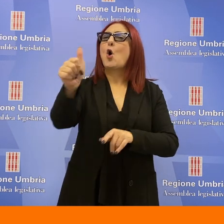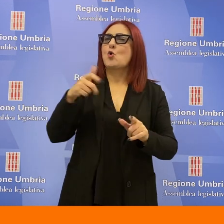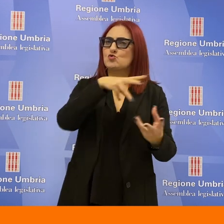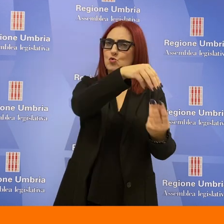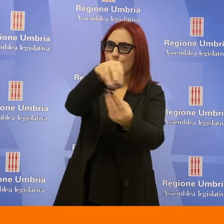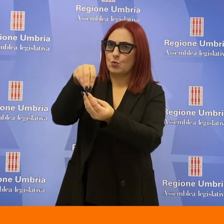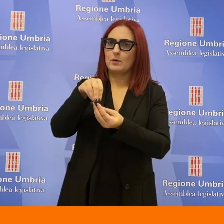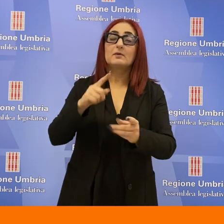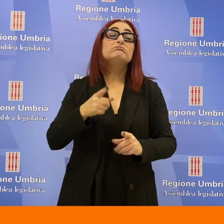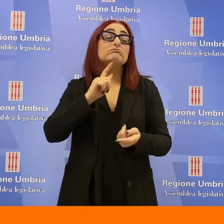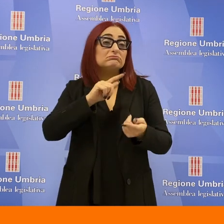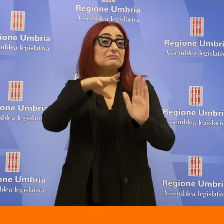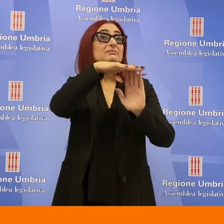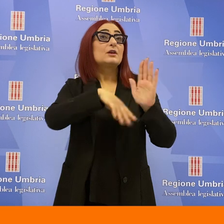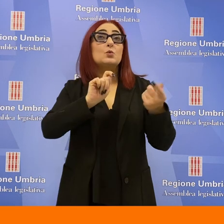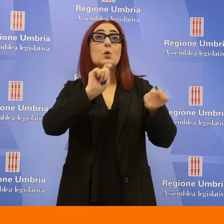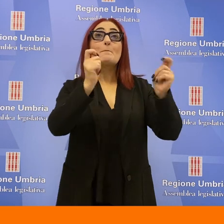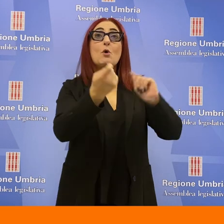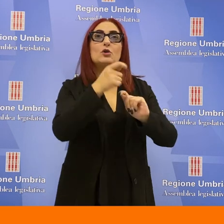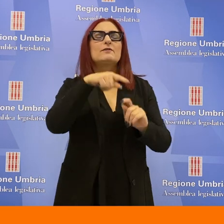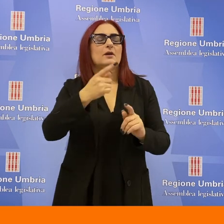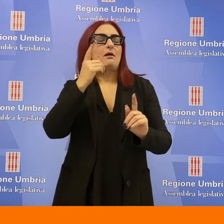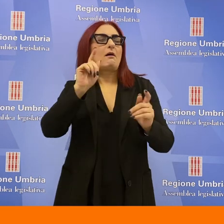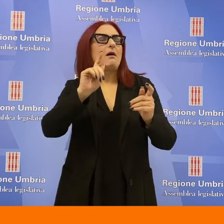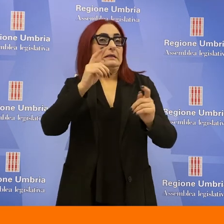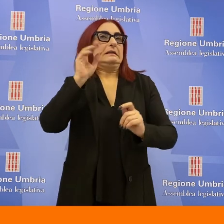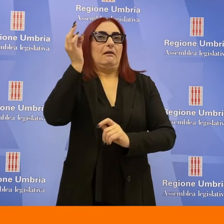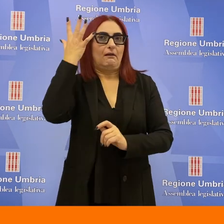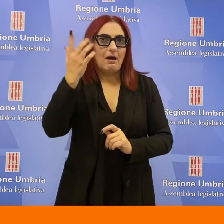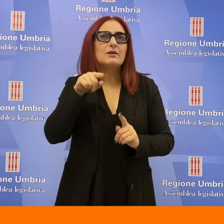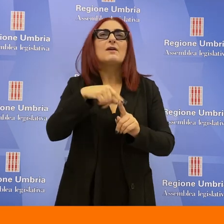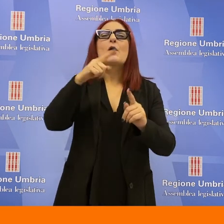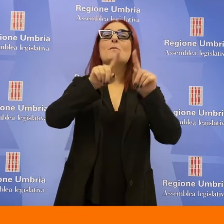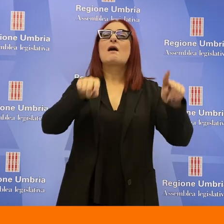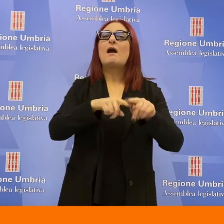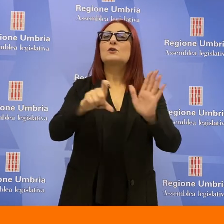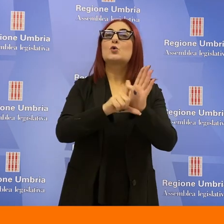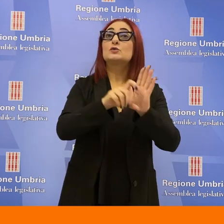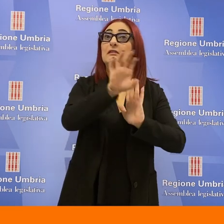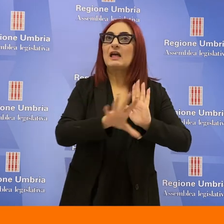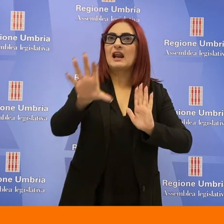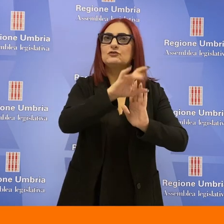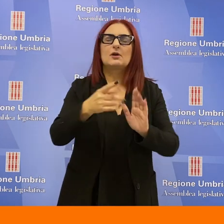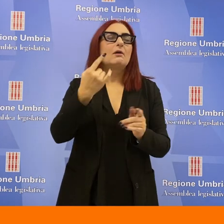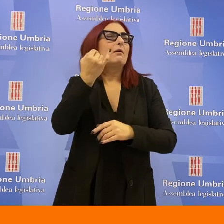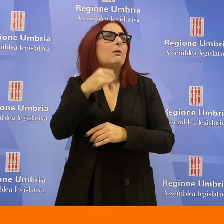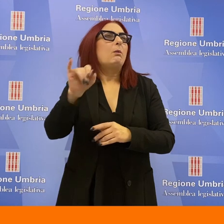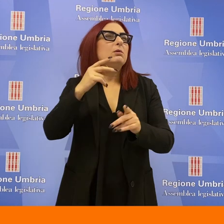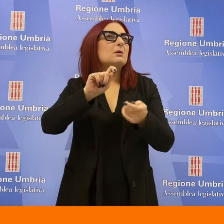Il modificare lo statuto è una cosa molto rara, lo statuto è la carta costituzionale della nostra regione. L'ultima modifica